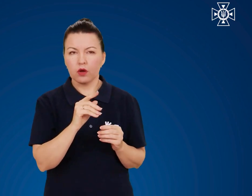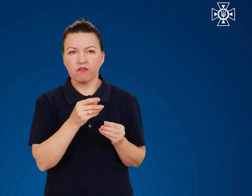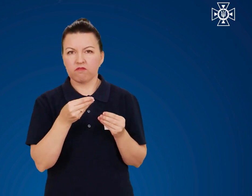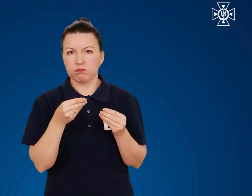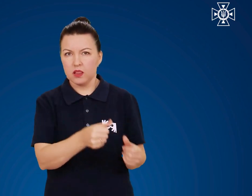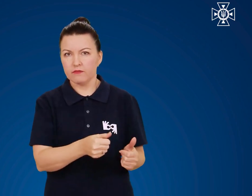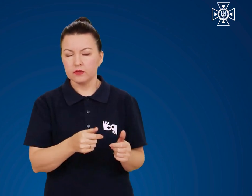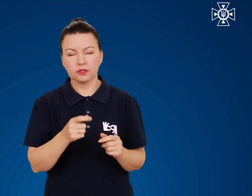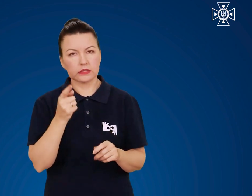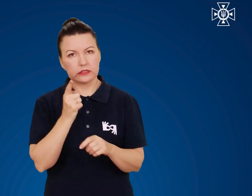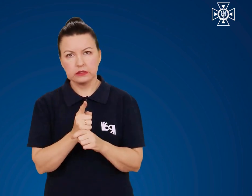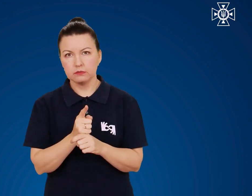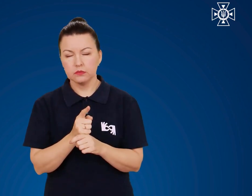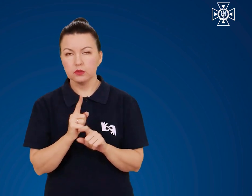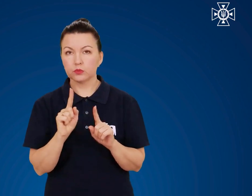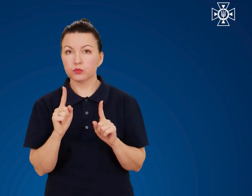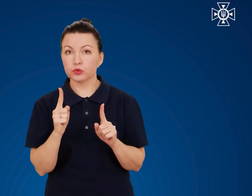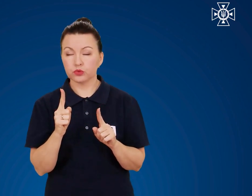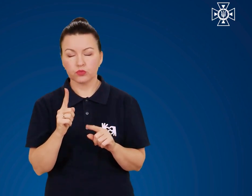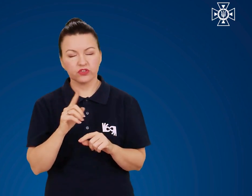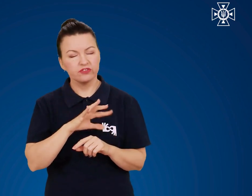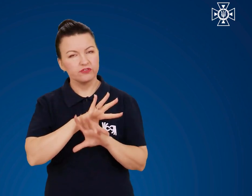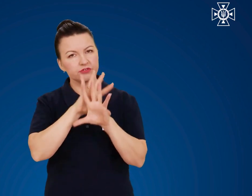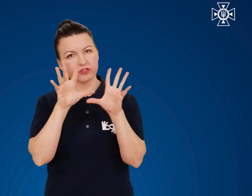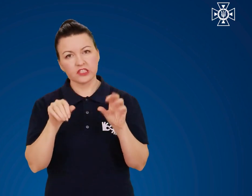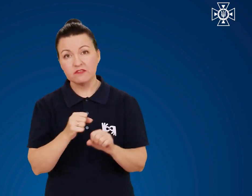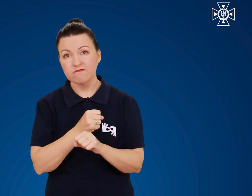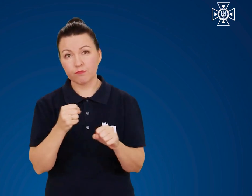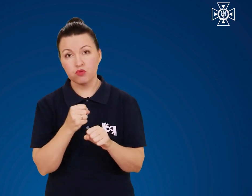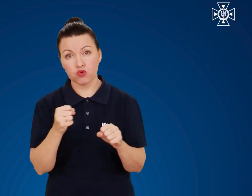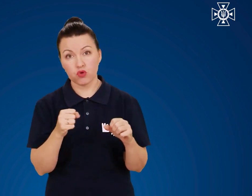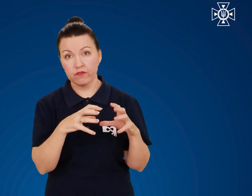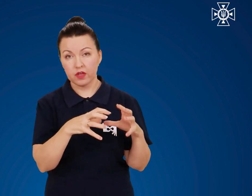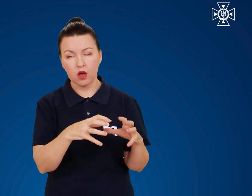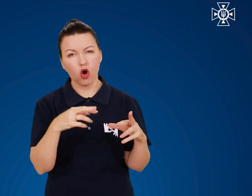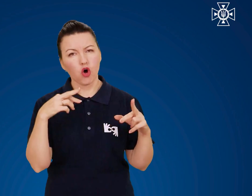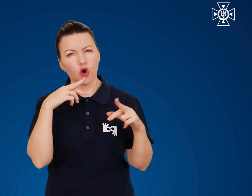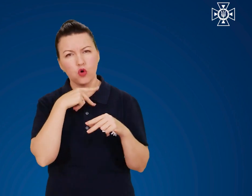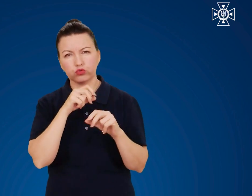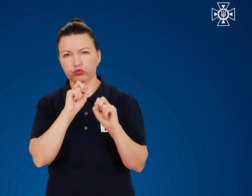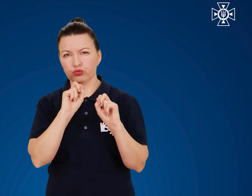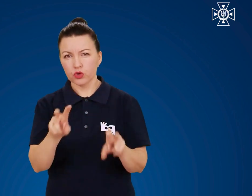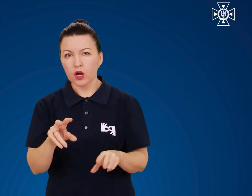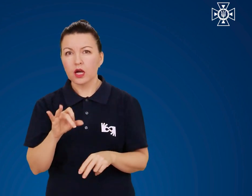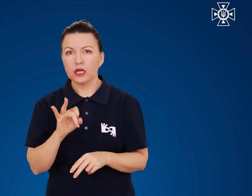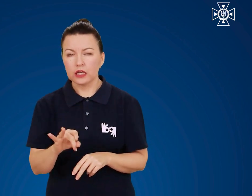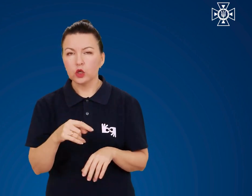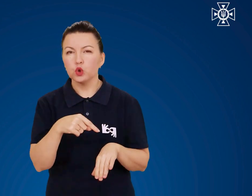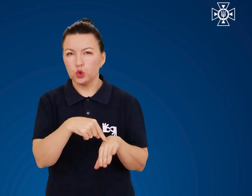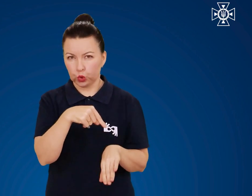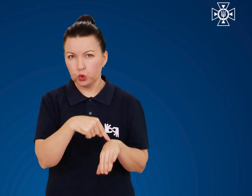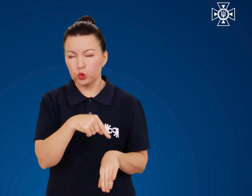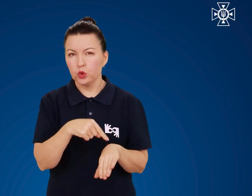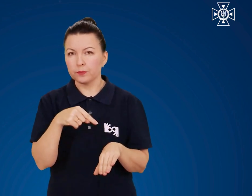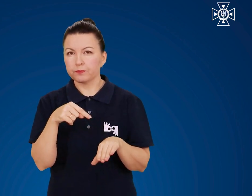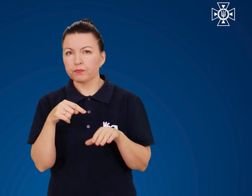механічний вплив, Адже практично усі вибухові речовини отруйні та чутливі до